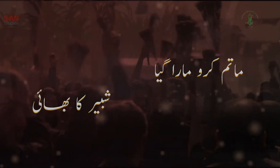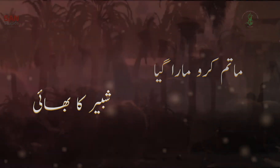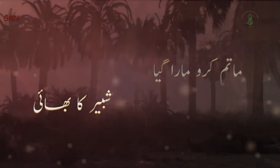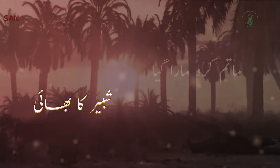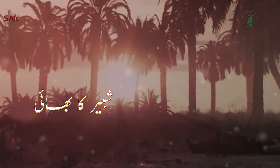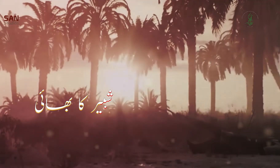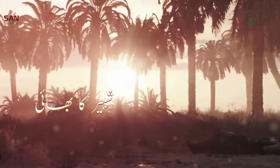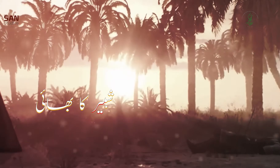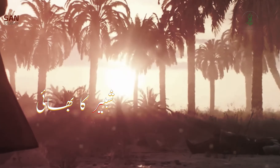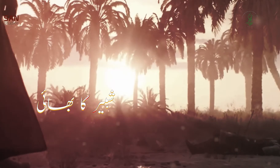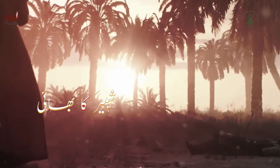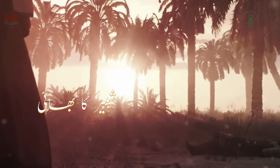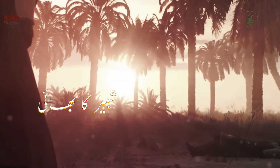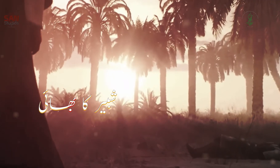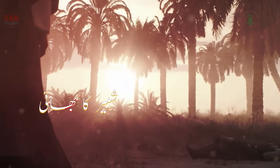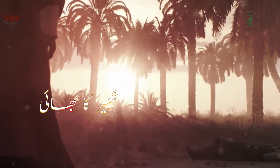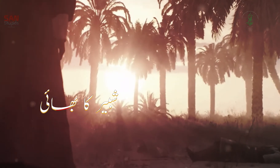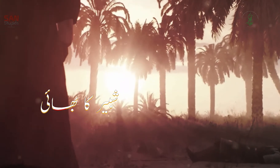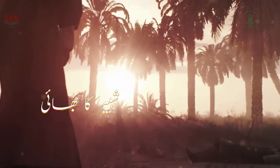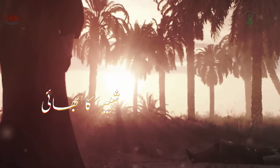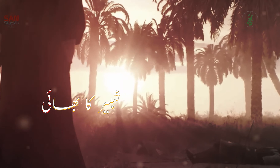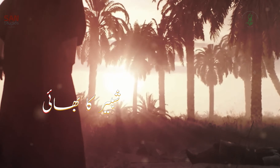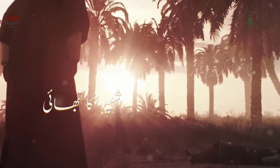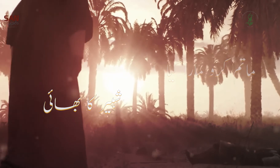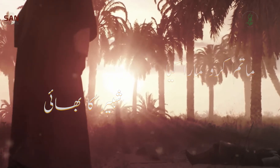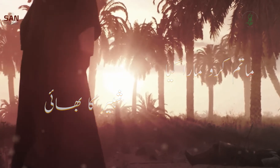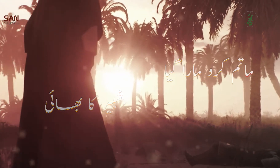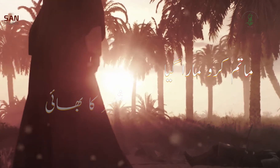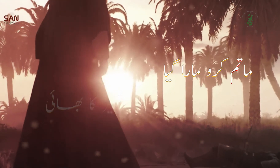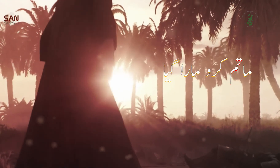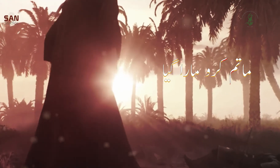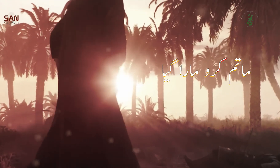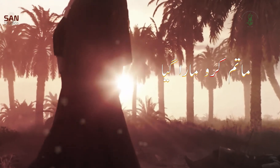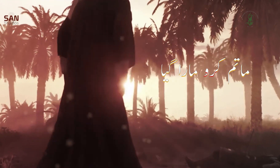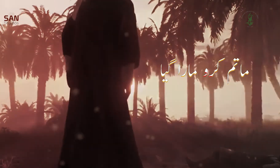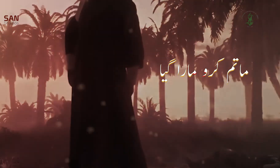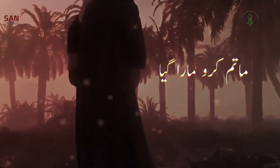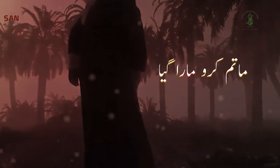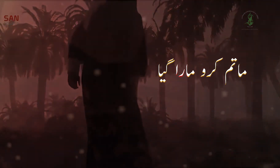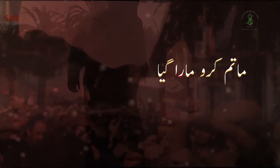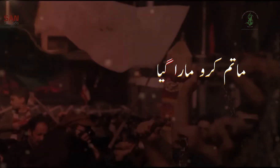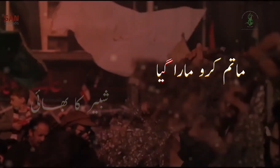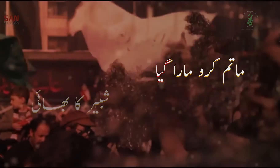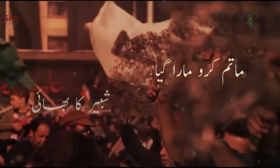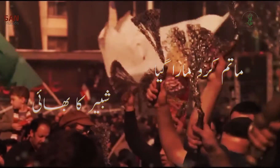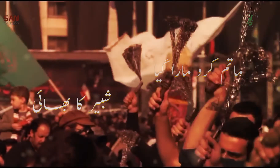شبیر کا بھائی اب ماتم کرو مارا